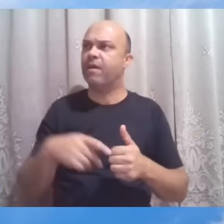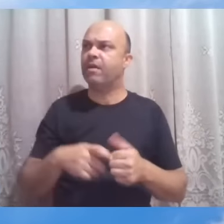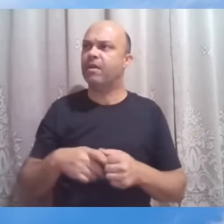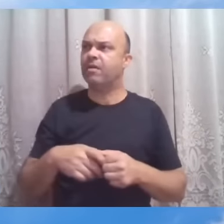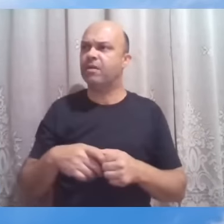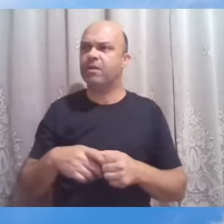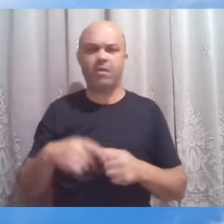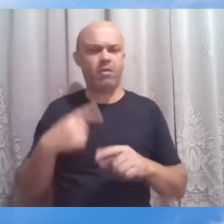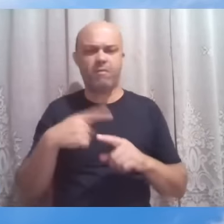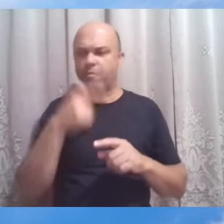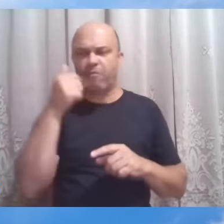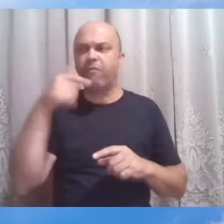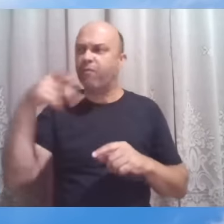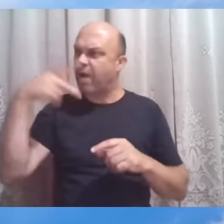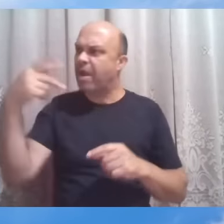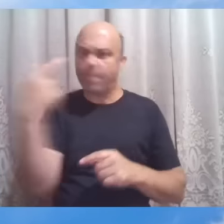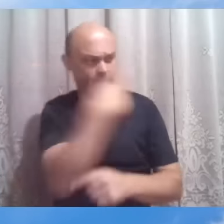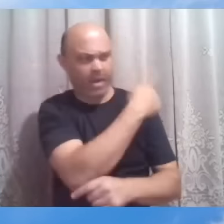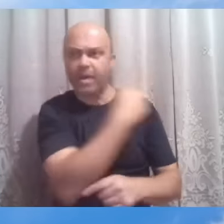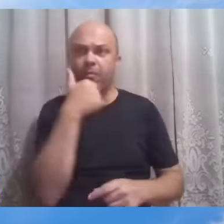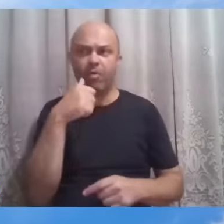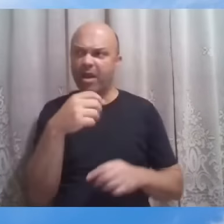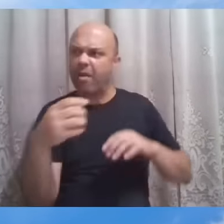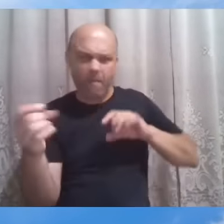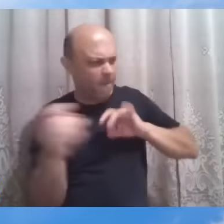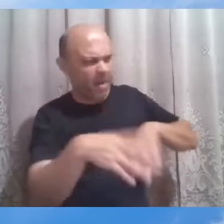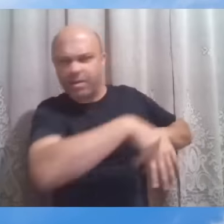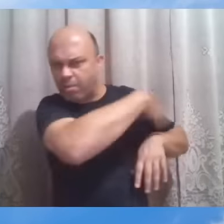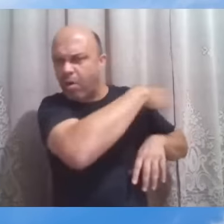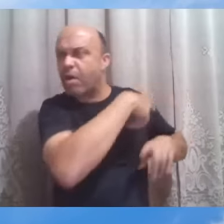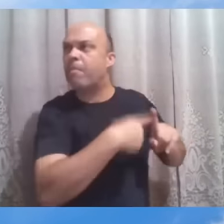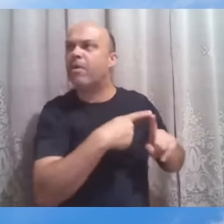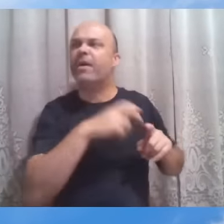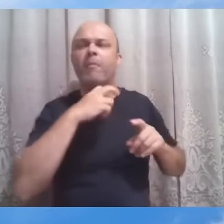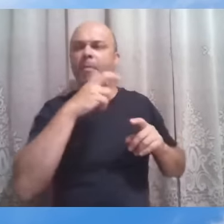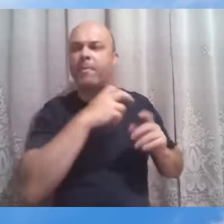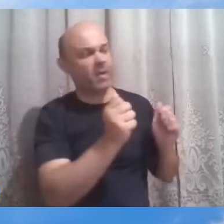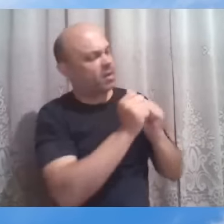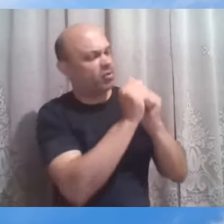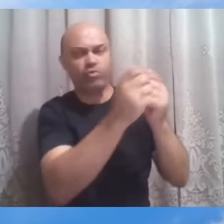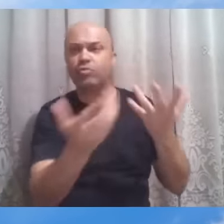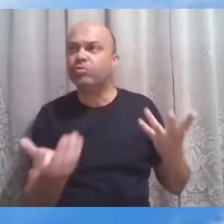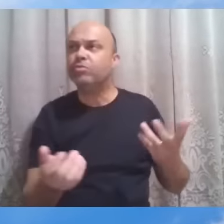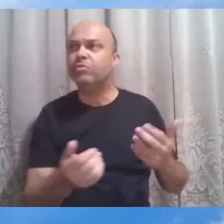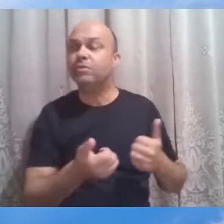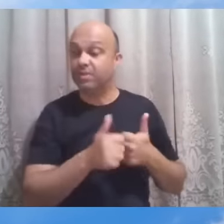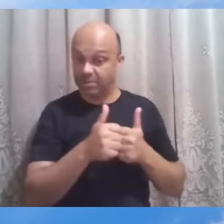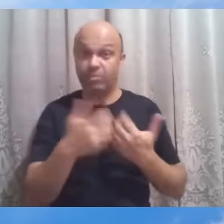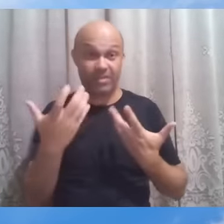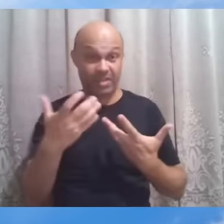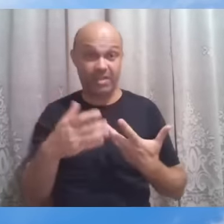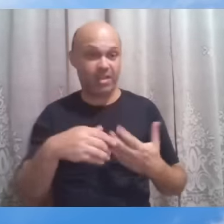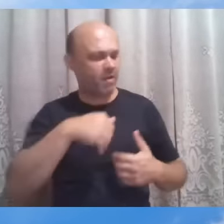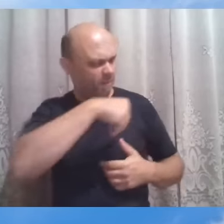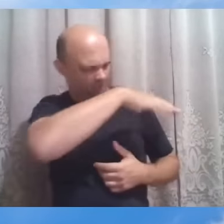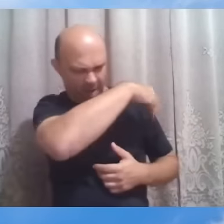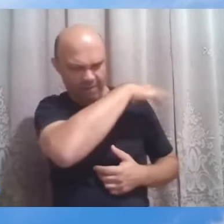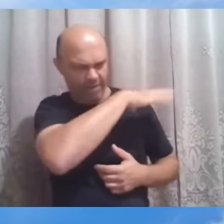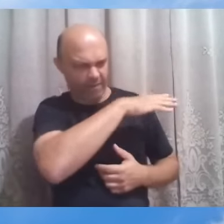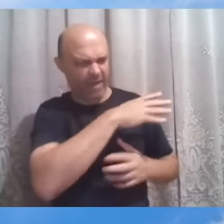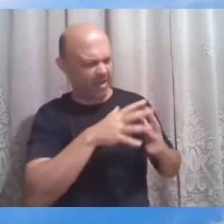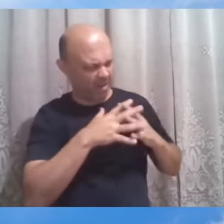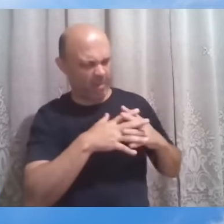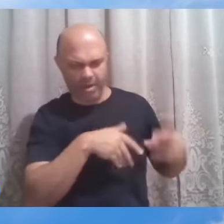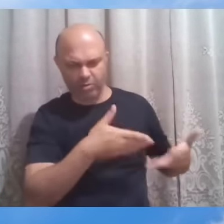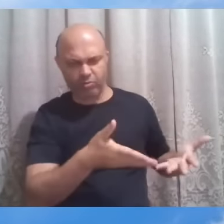nós. Então, os discípulos, né, simplesmente mandam embora. Está atrapalhando aqui.